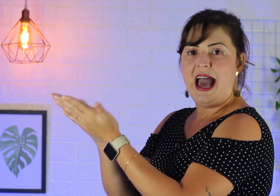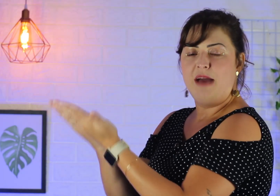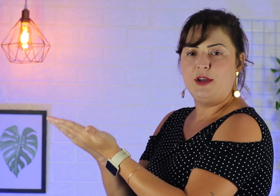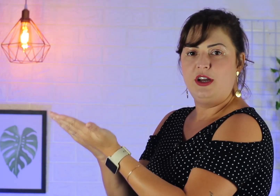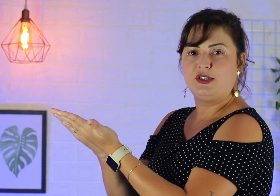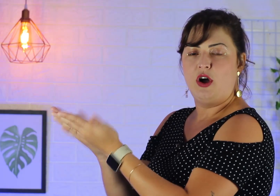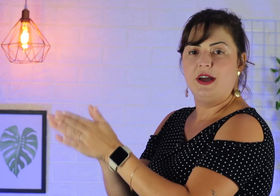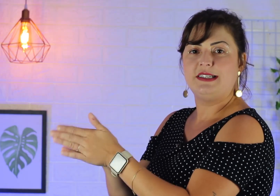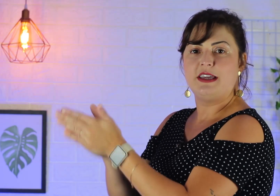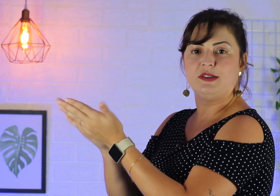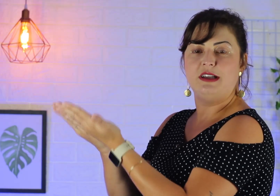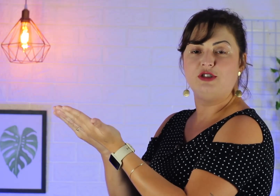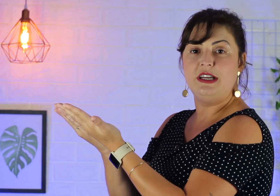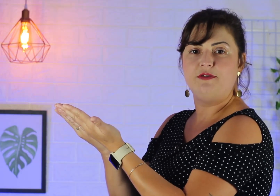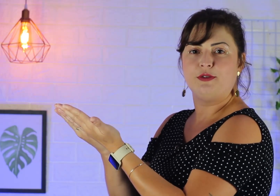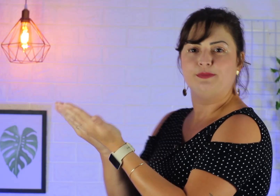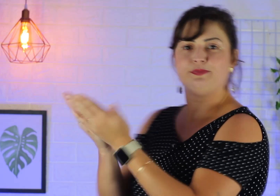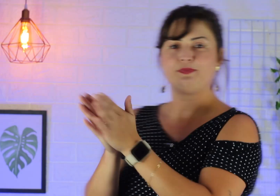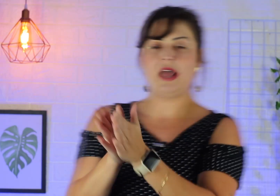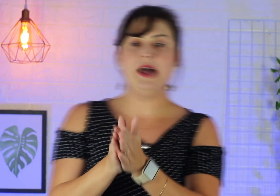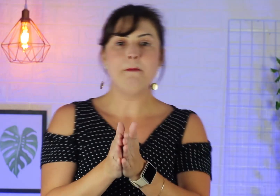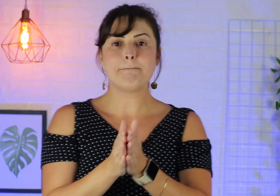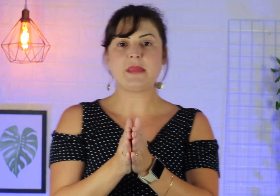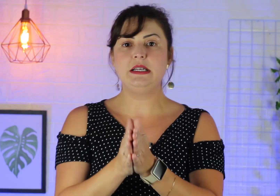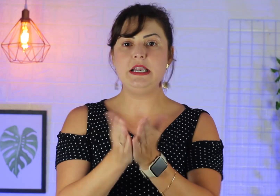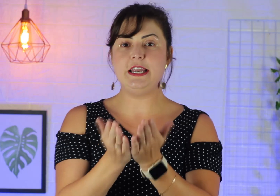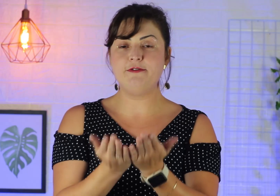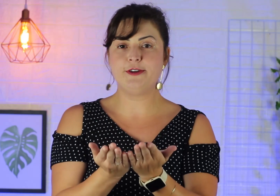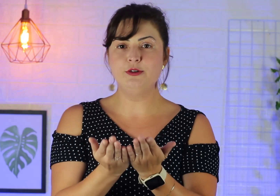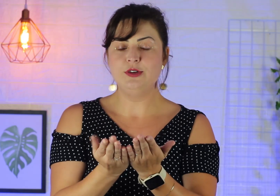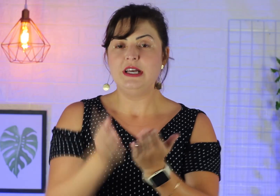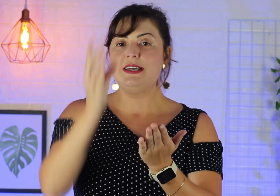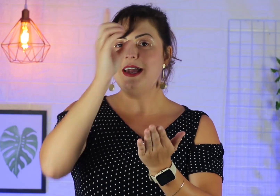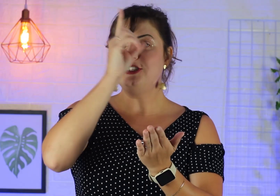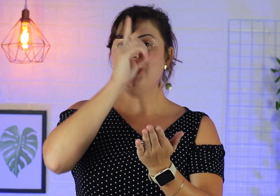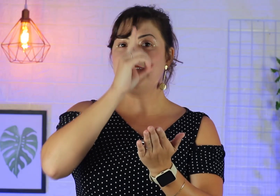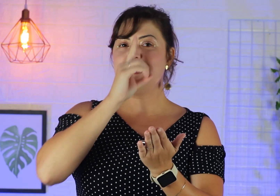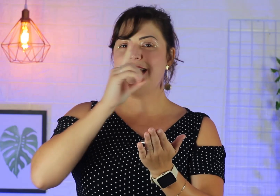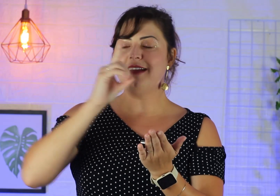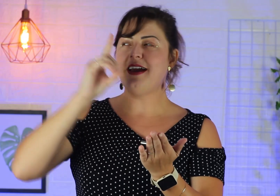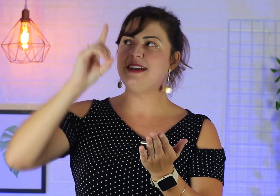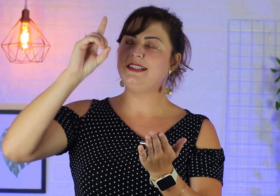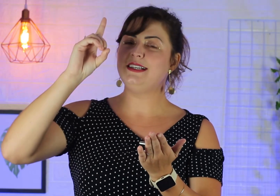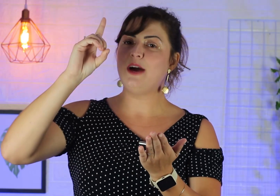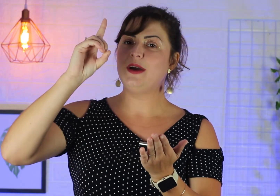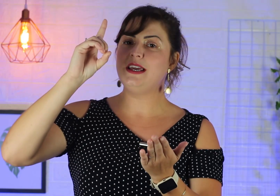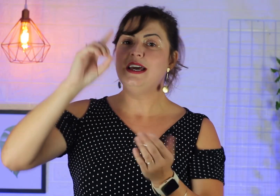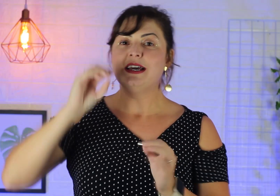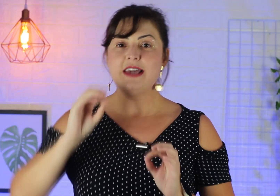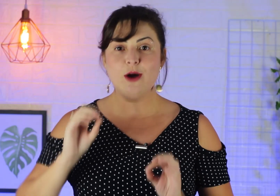abre, olha só, esse aqui é o sinal de livro, tá? Livro, e aí a gente acrescenta esse sinal aqui, que é